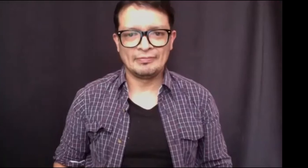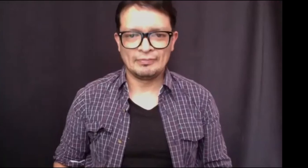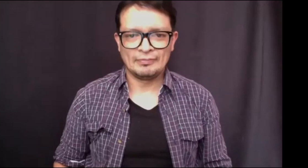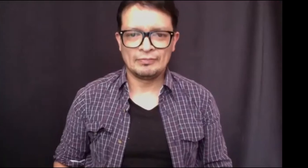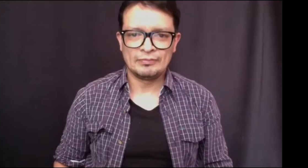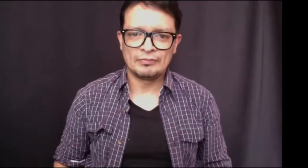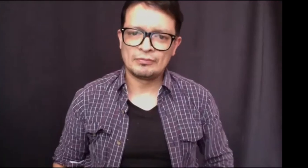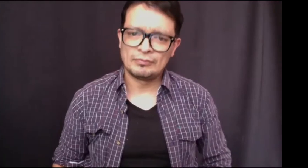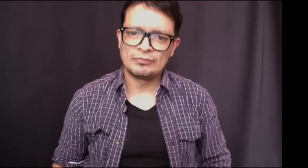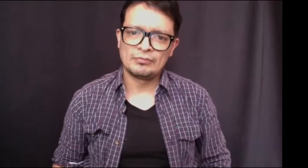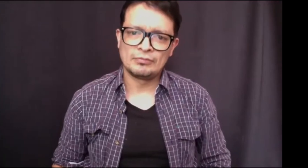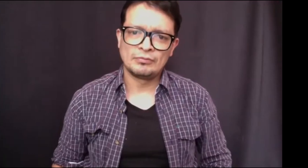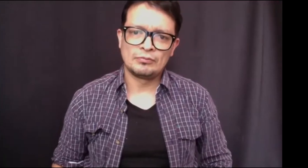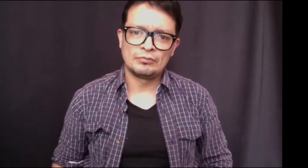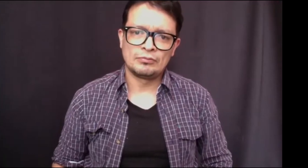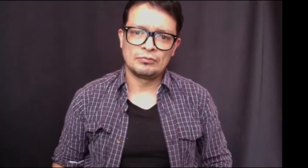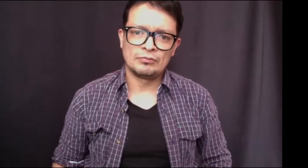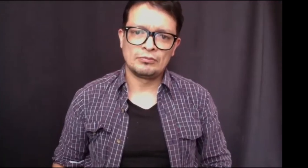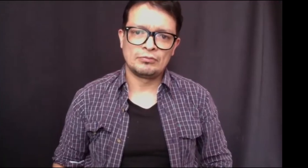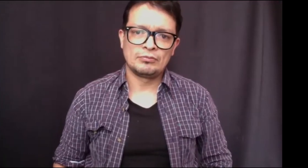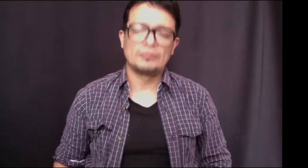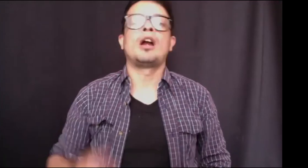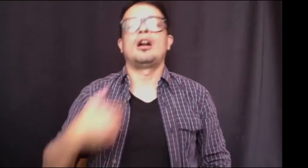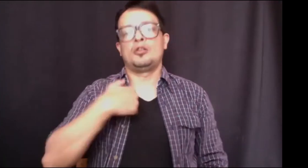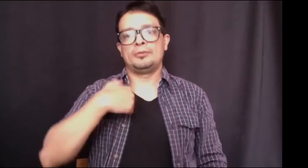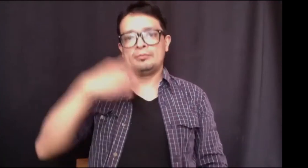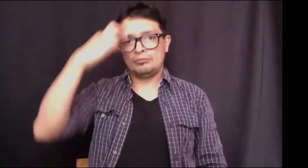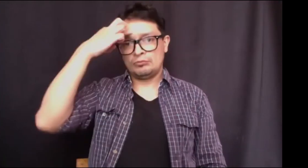¿Cuál es formación profesional?